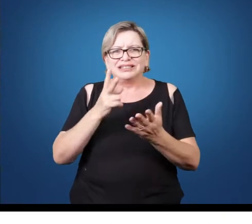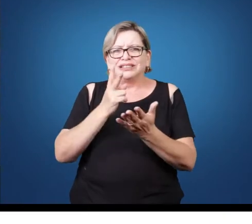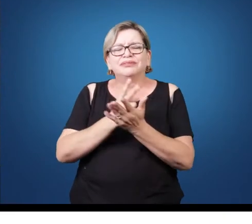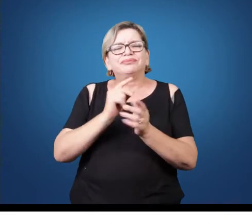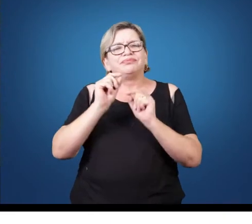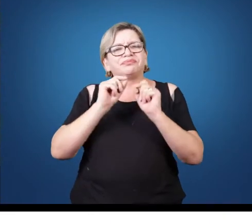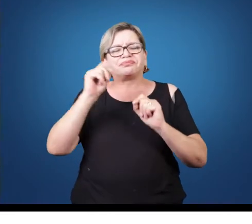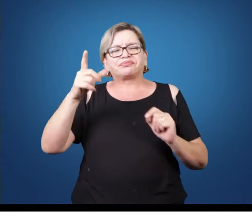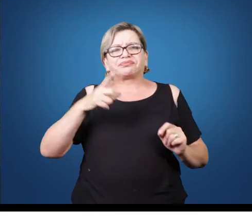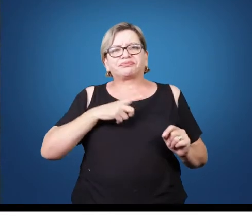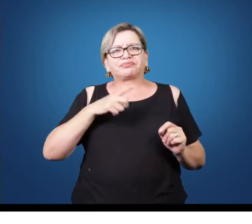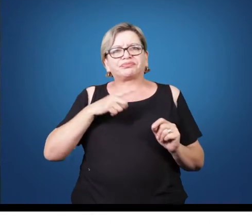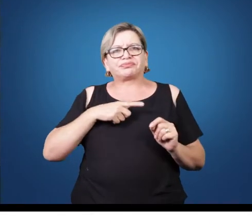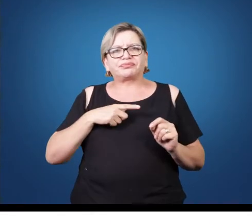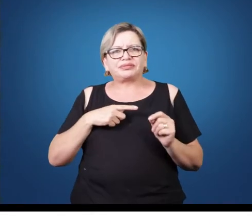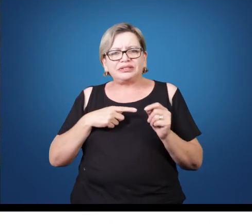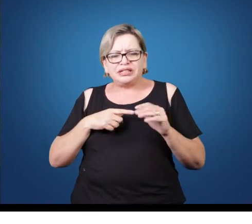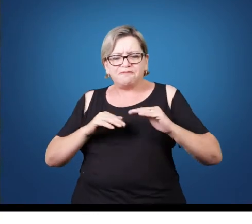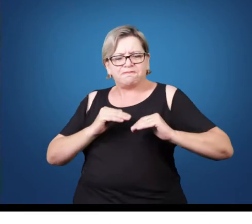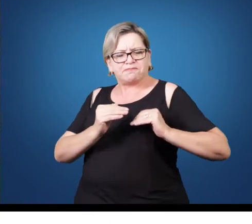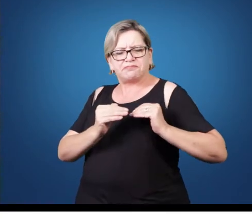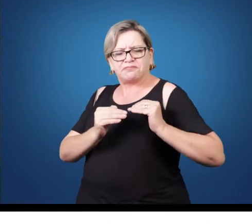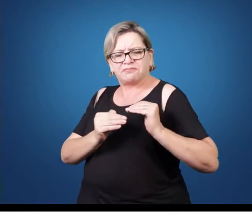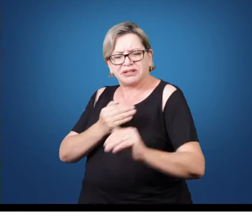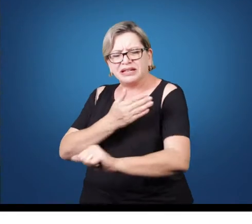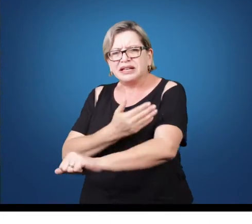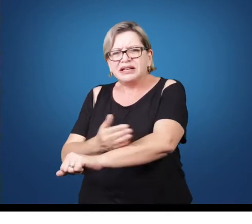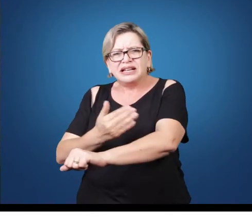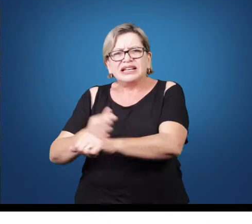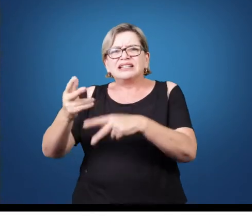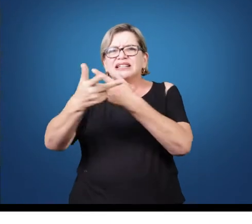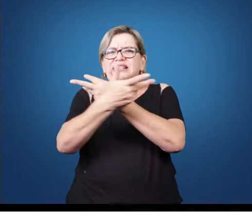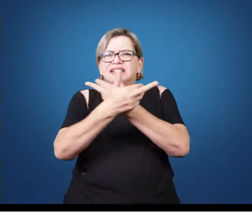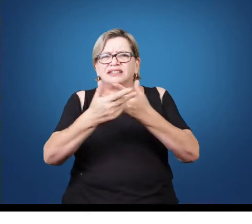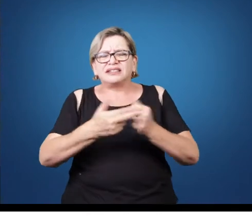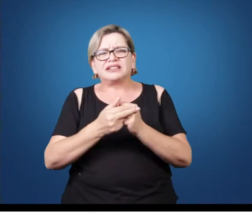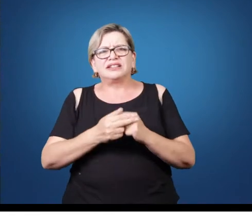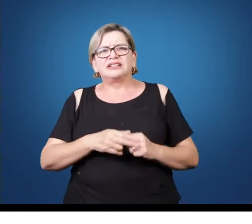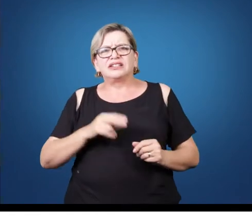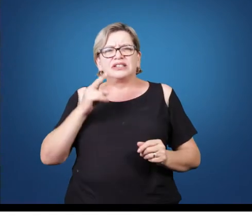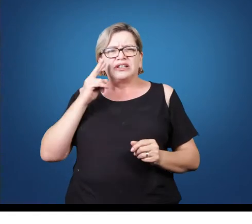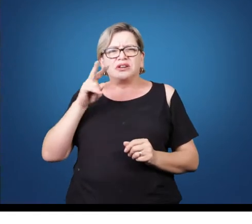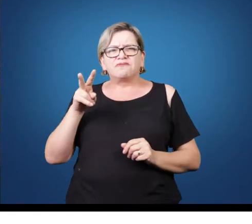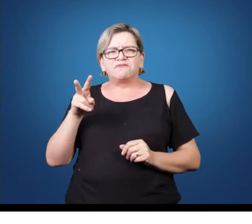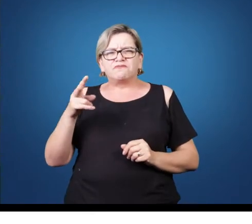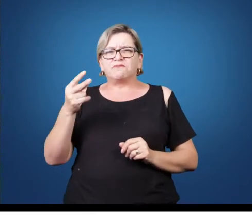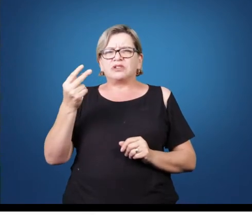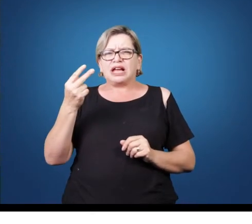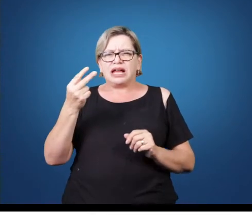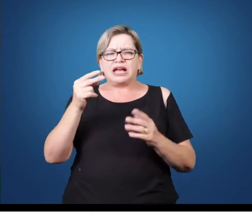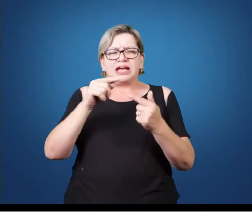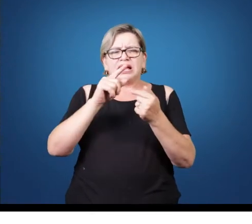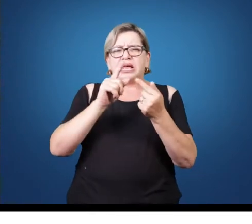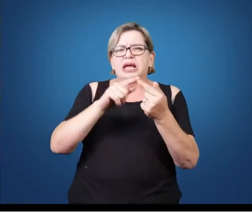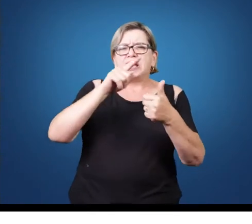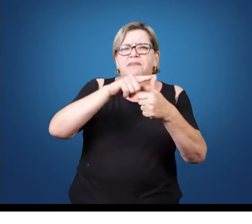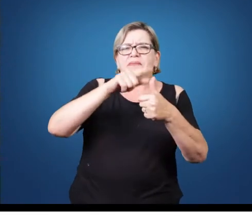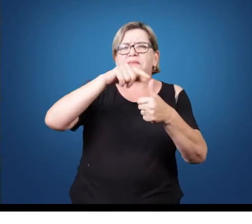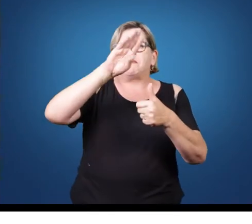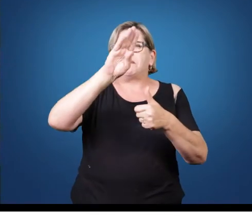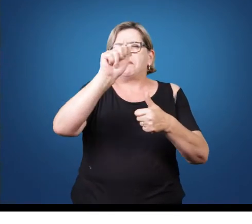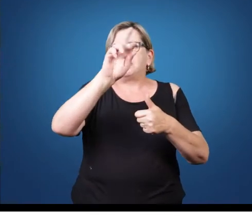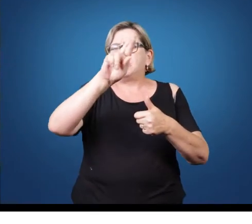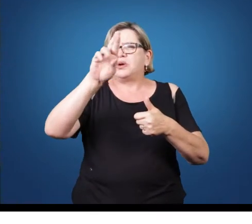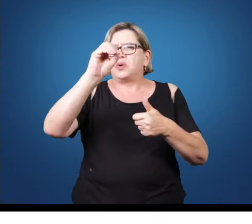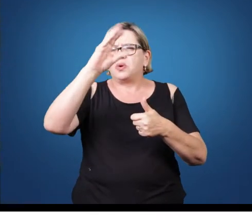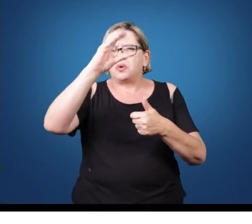O que existe é uma sobreposição de práticas. Então, se a gente olha para o passado, a gente olha para o barroco, a gente olha para o medieval, e